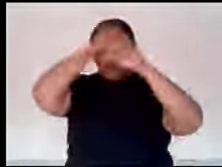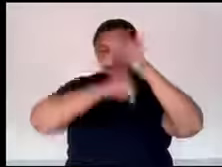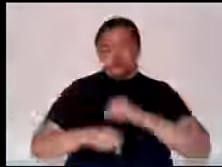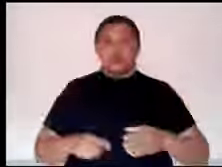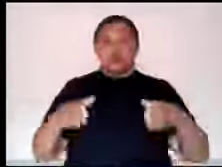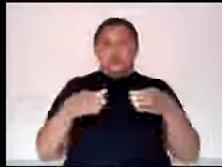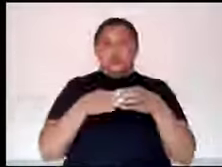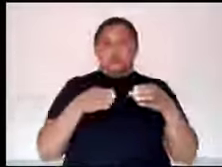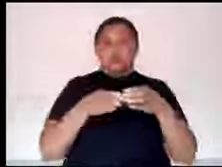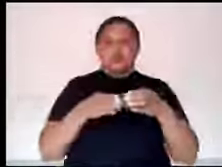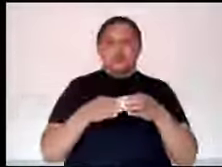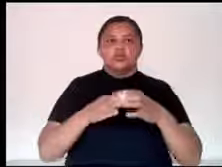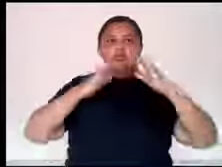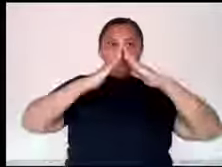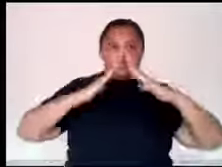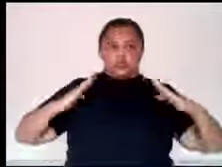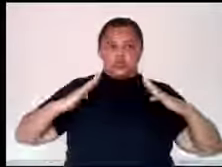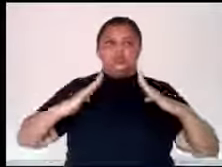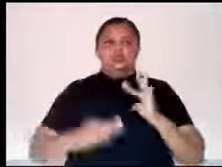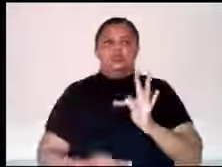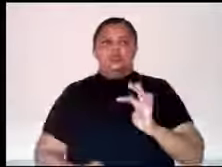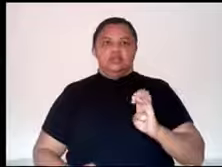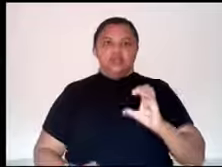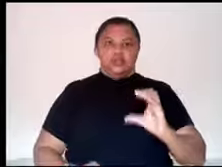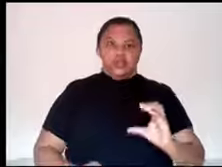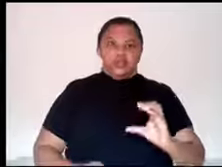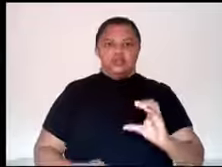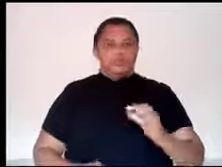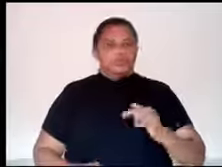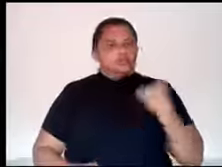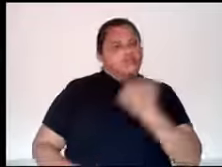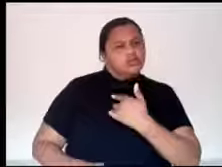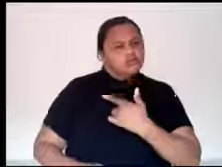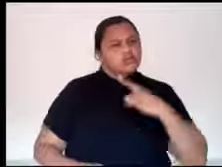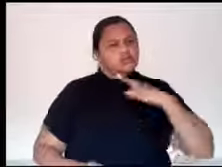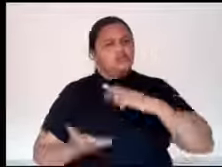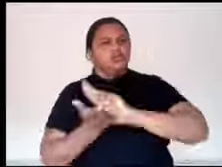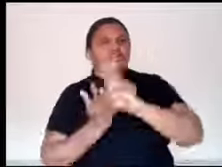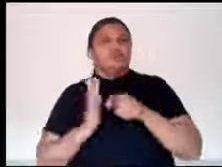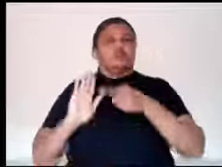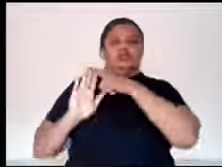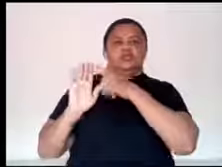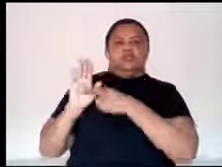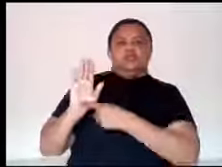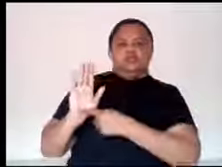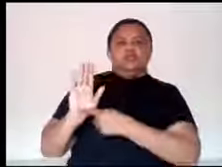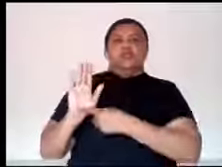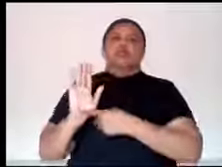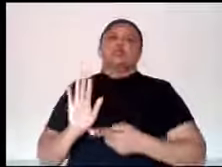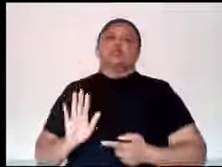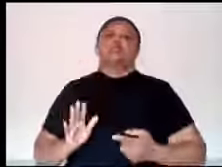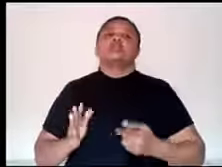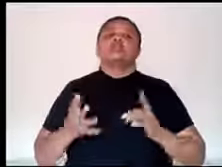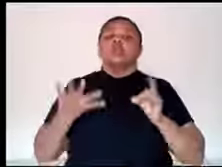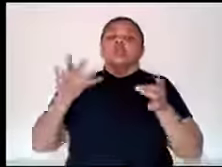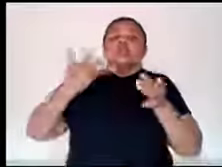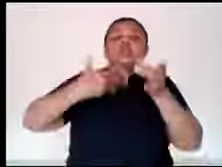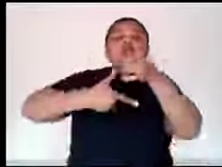no Casarão Tec, em parceria com a Secretaria de Ciência e Tecnologia, nós estamos desenvolvendo diversos projetos, entre